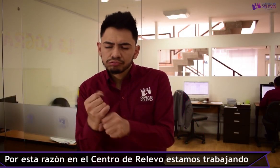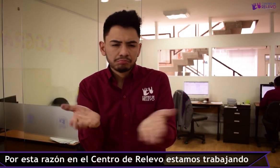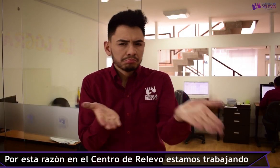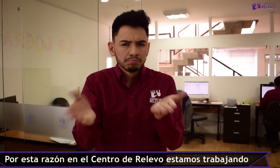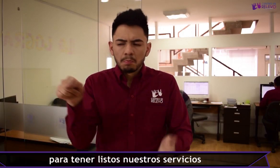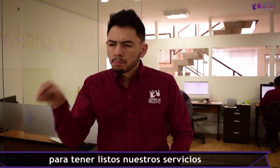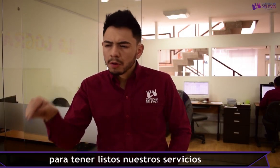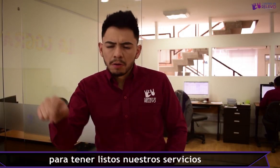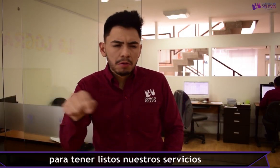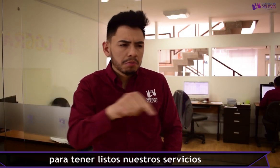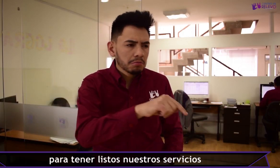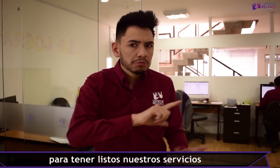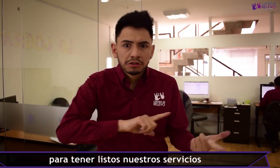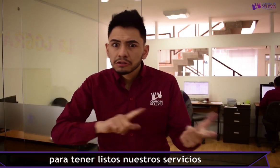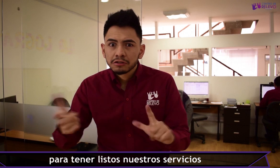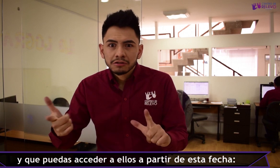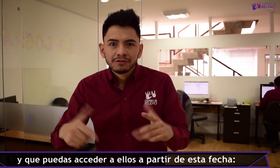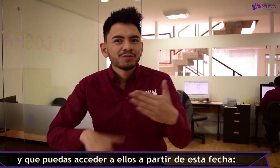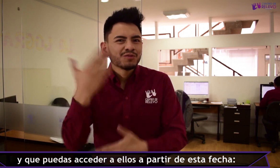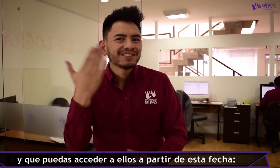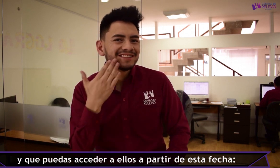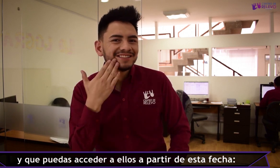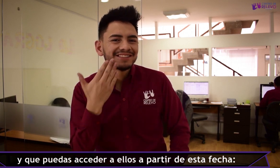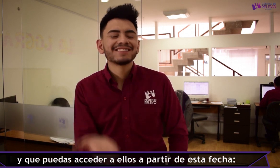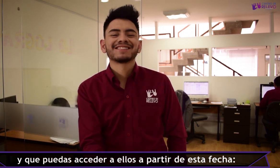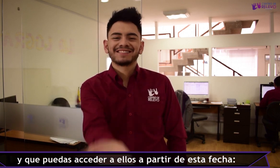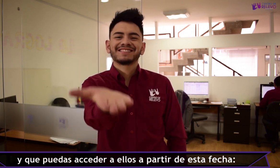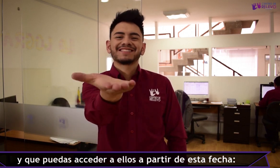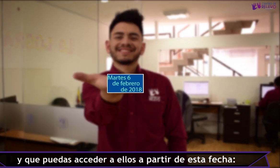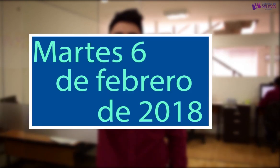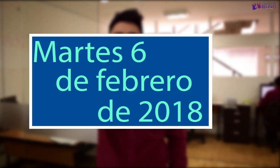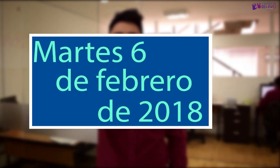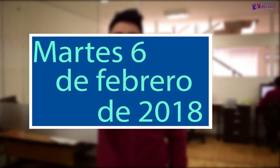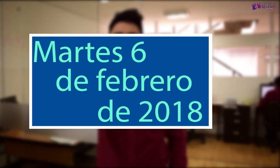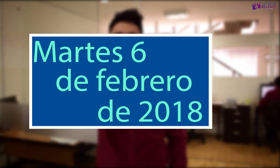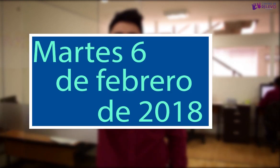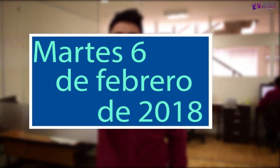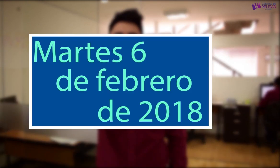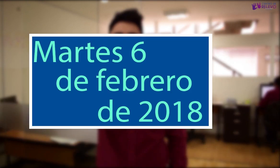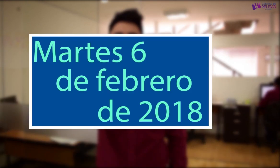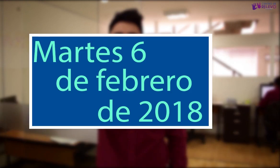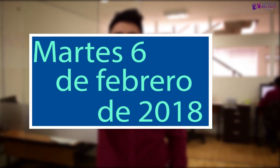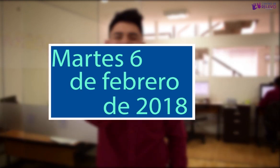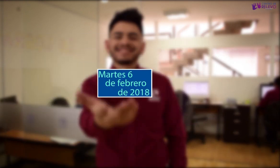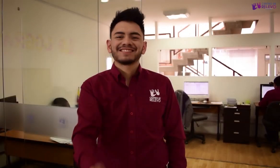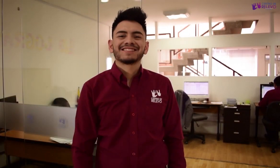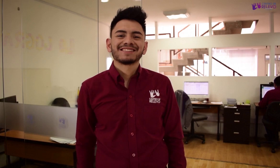trabajando para tener listos nuestros servicios y que puedas acceder a ellos a partir de esta fecha, martes 6 de febrero del 2018.